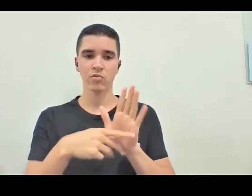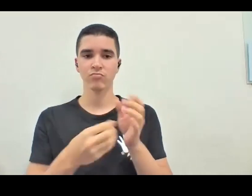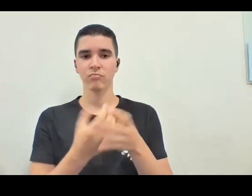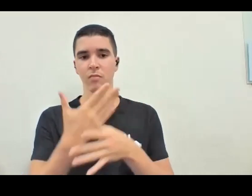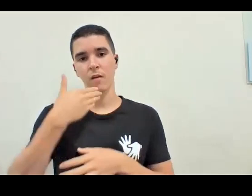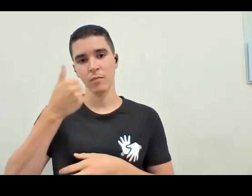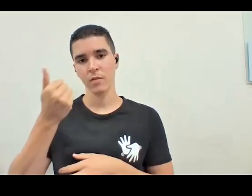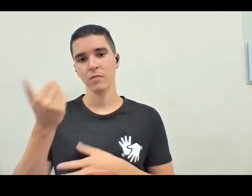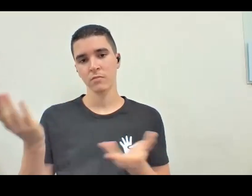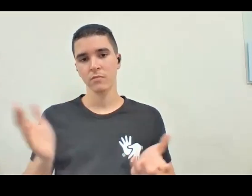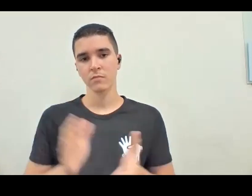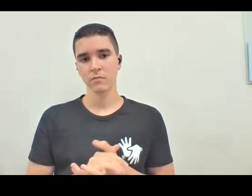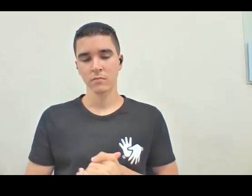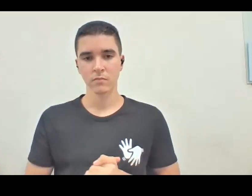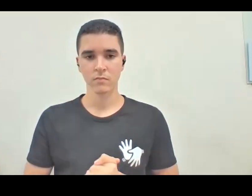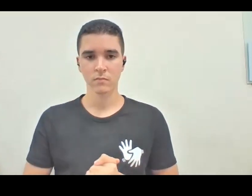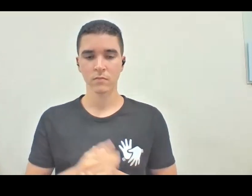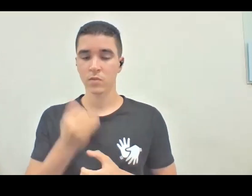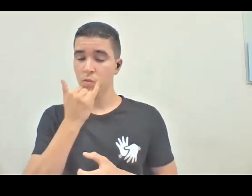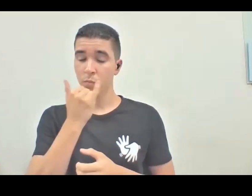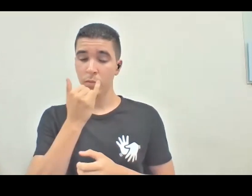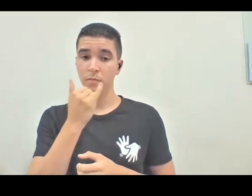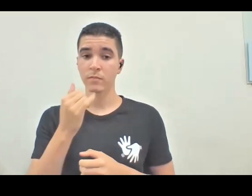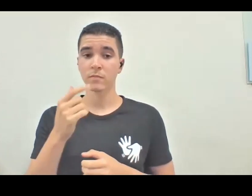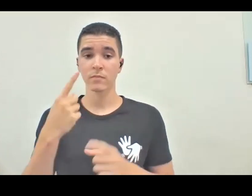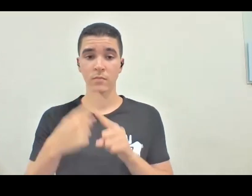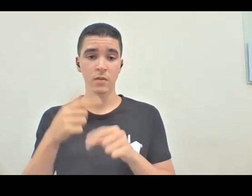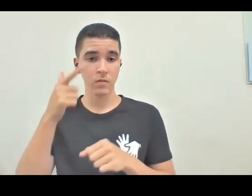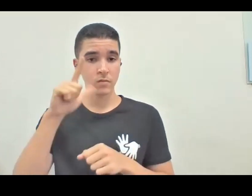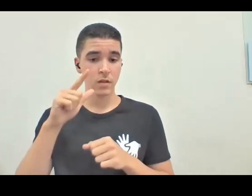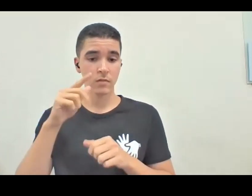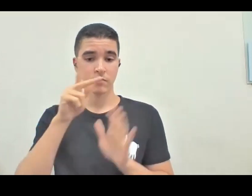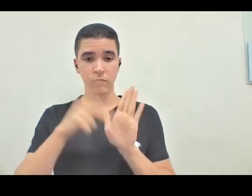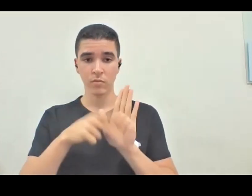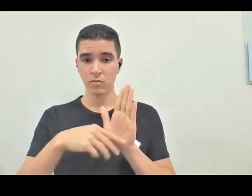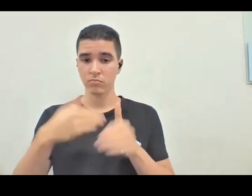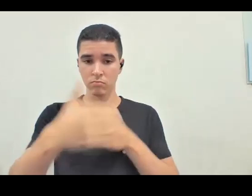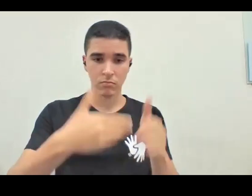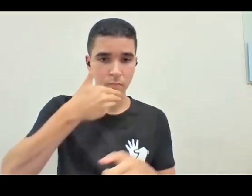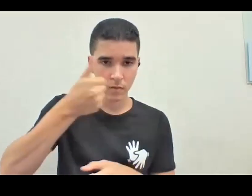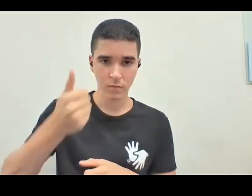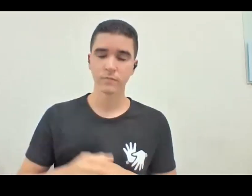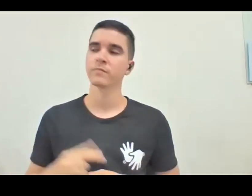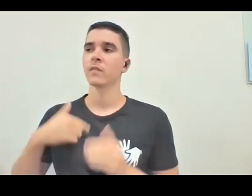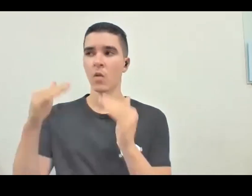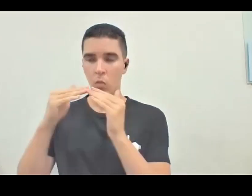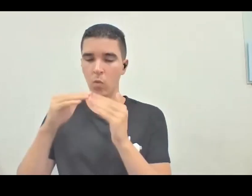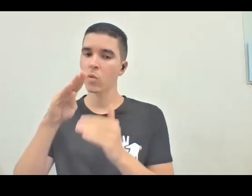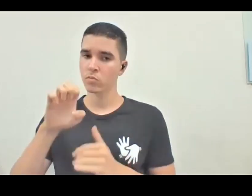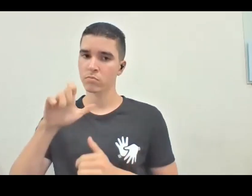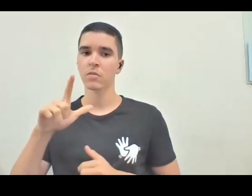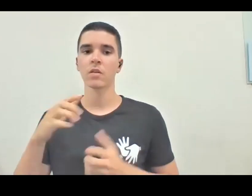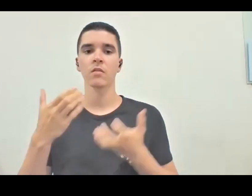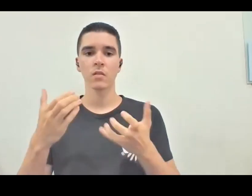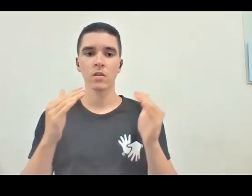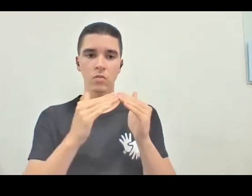É, eu concordo plenamente com você, Bel, né, assim, e também queria concordar aqui, tanto com a Liliana, quanto